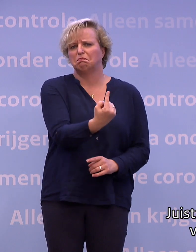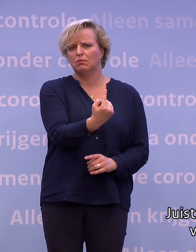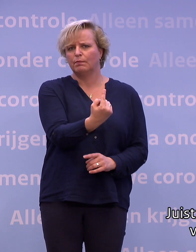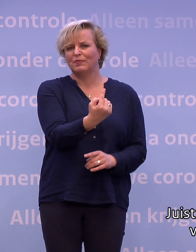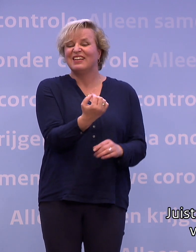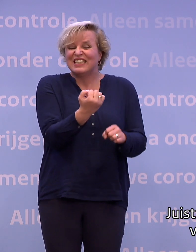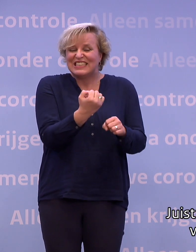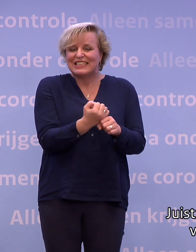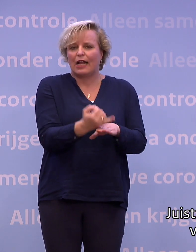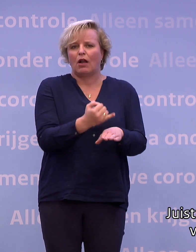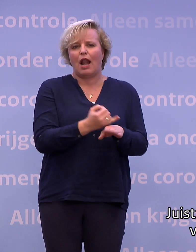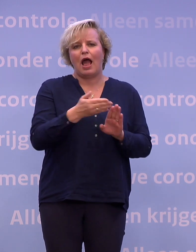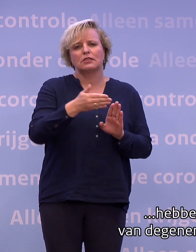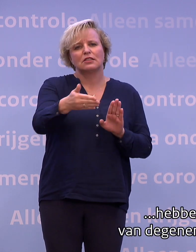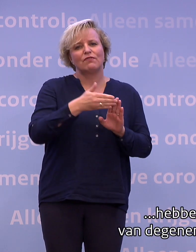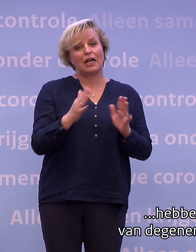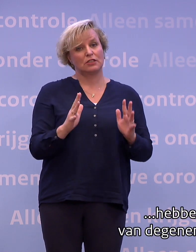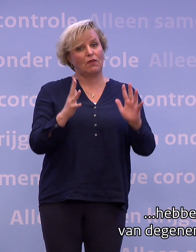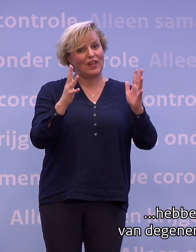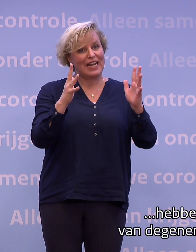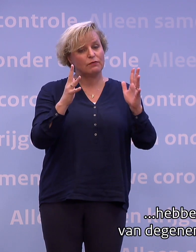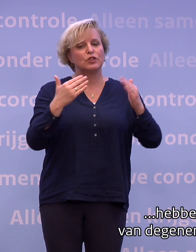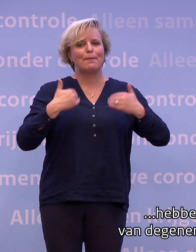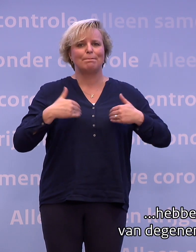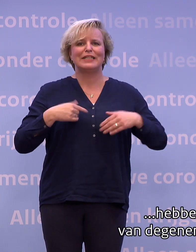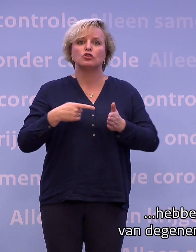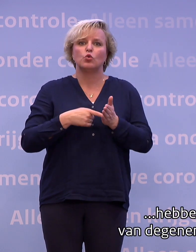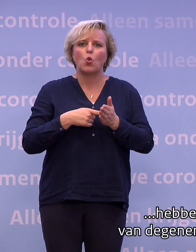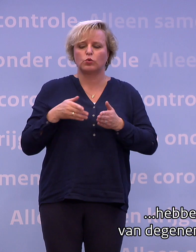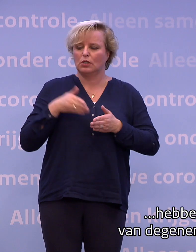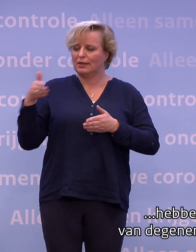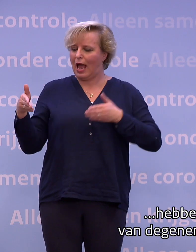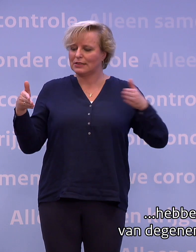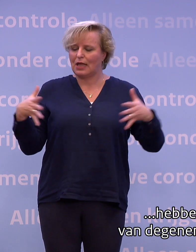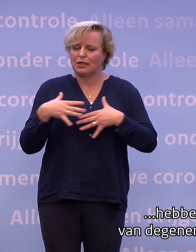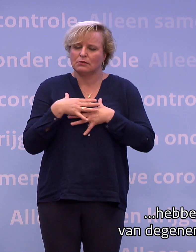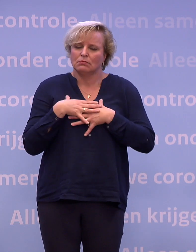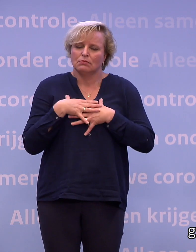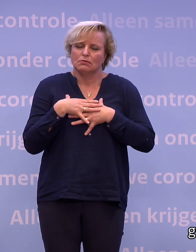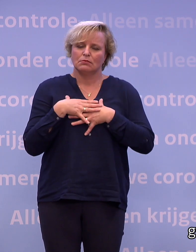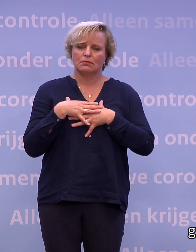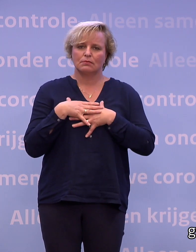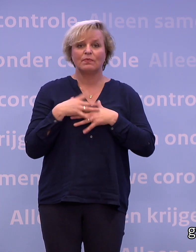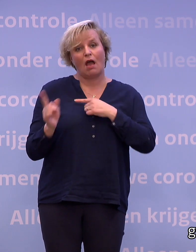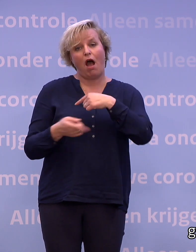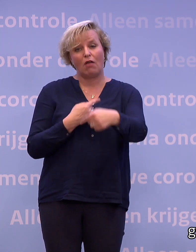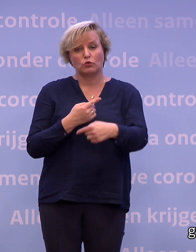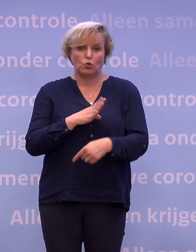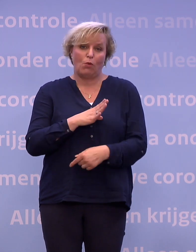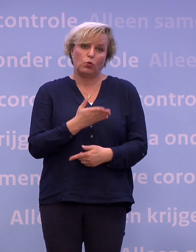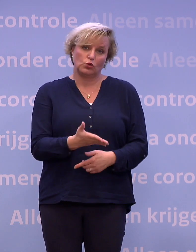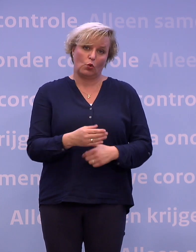Juist in die laatste fase van het leven hebben mensen de warmte van degene die ze lief hebben nodig. En andersom geldt hetzelfde.